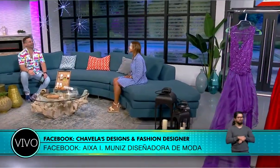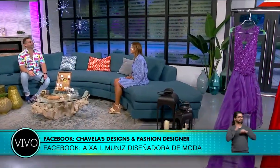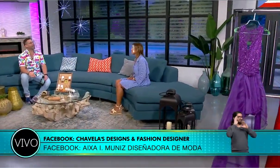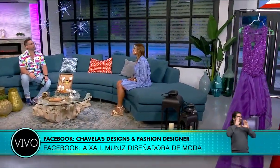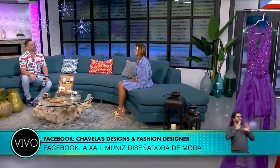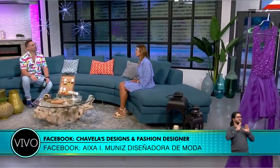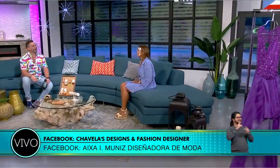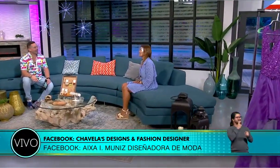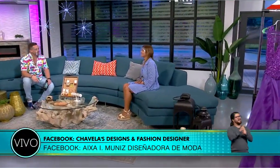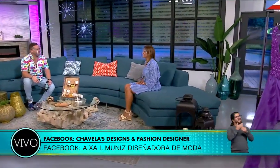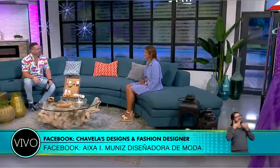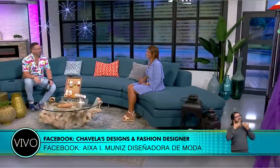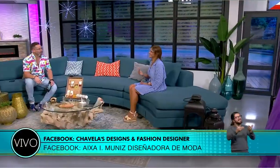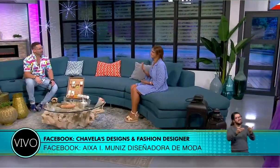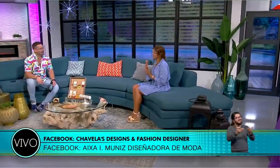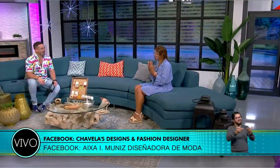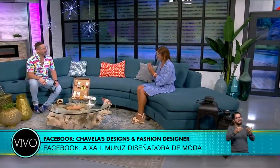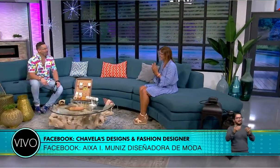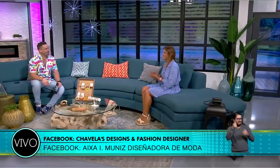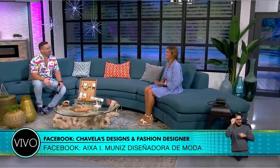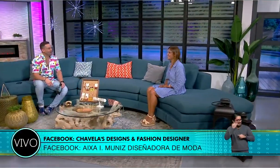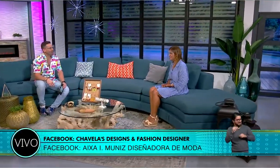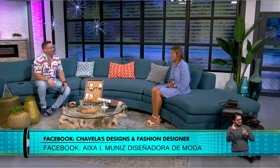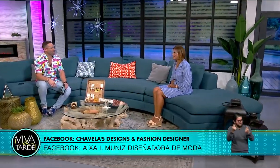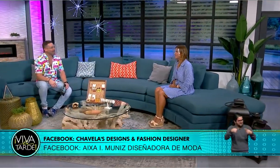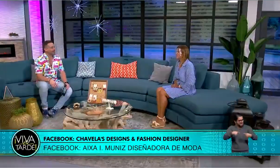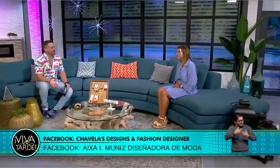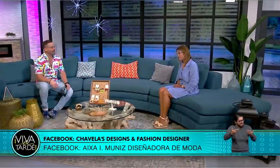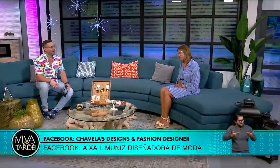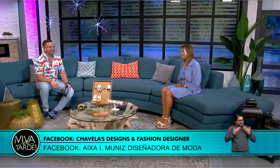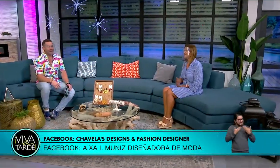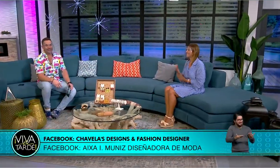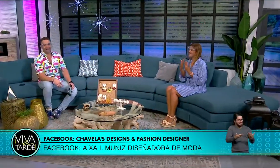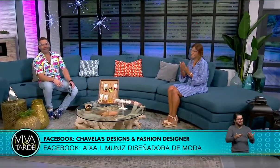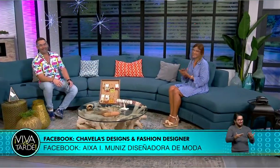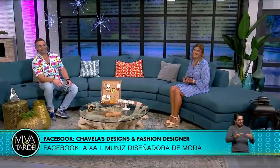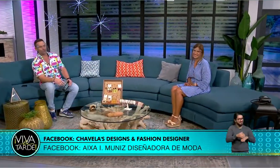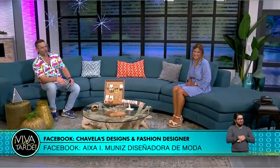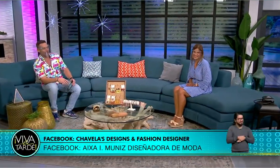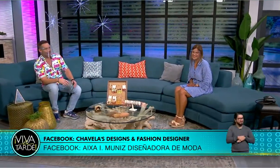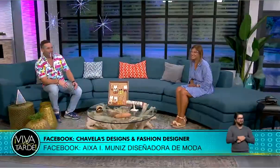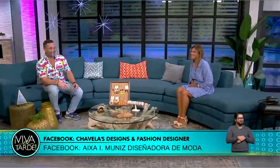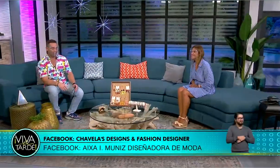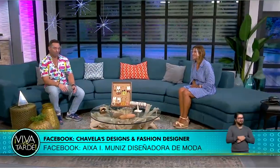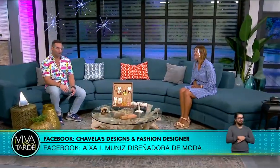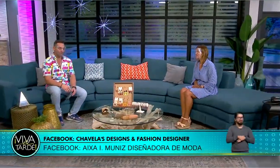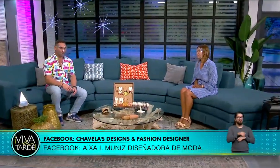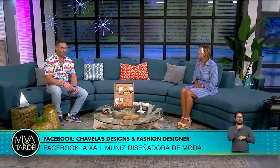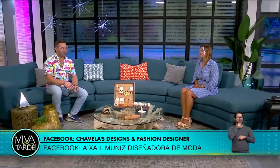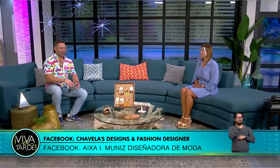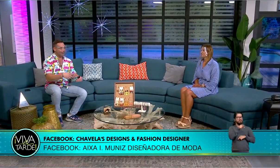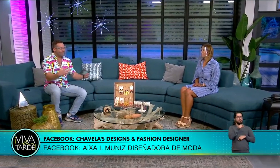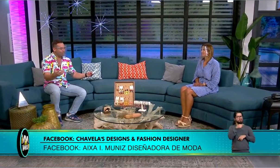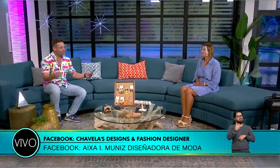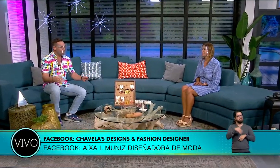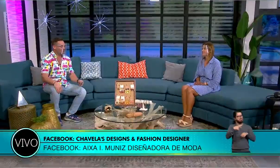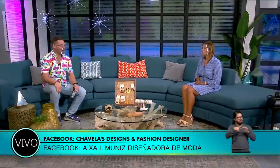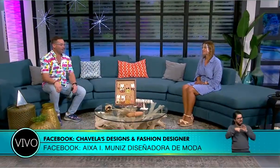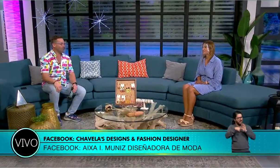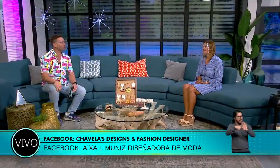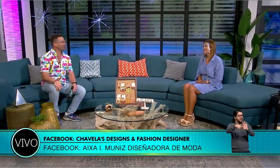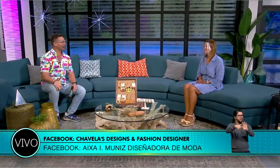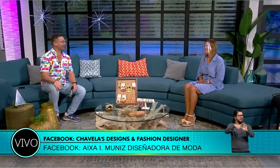Excelente, Aixa. Muchísimas gracias por estar acá con nosotros en Viva la Tarde. Sin duda, eres un ejemplo